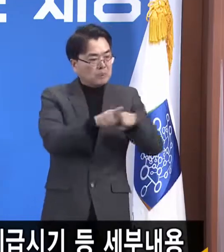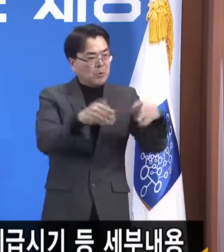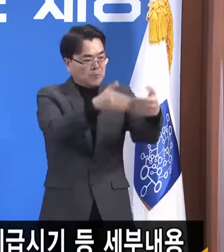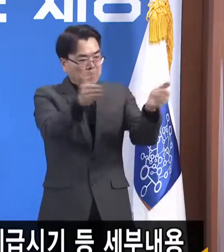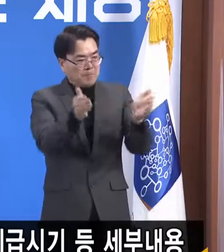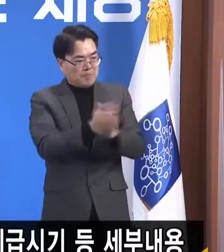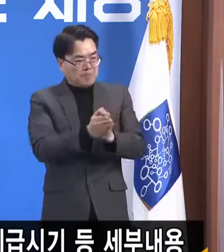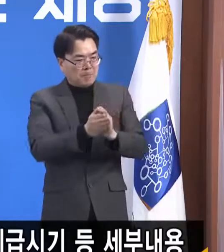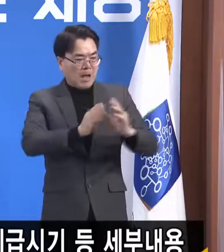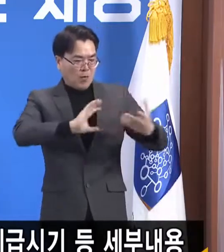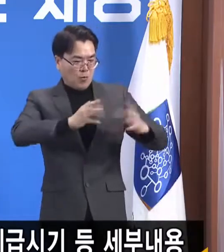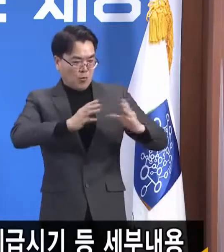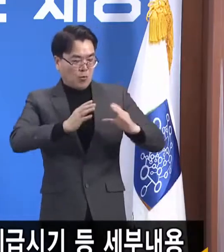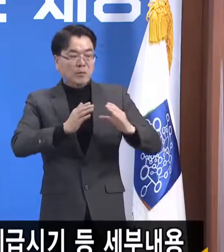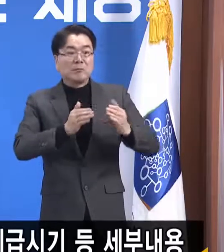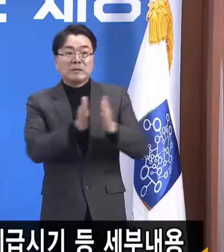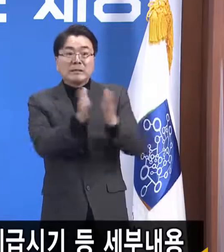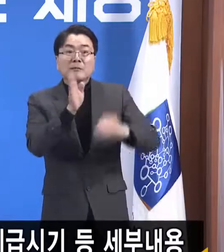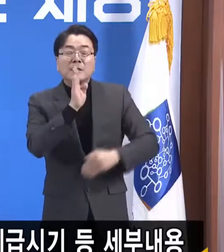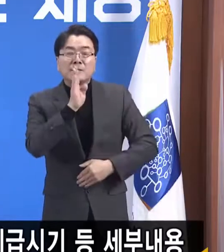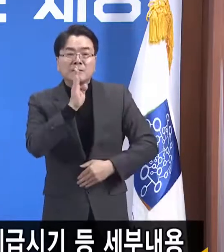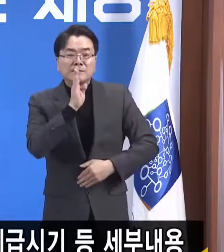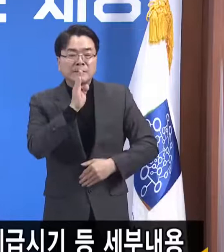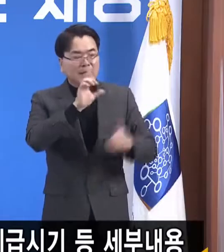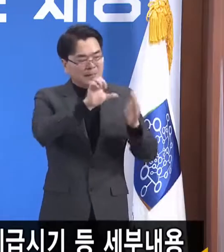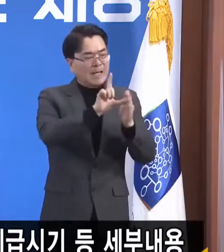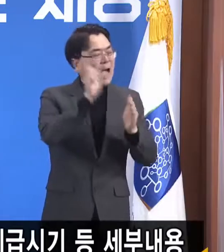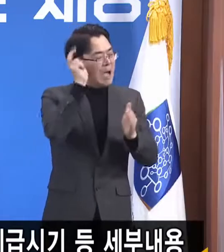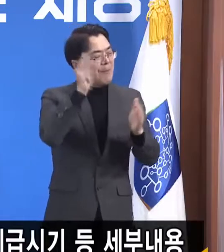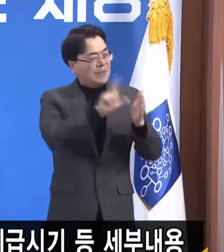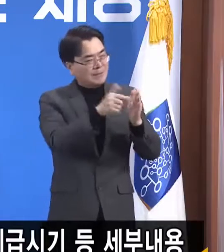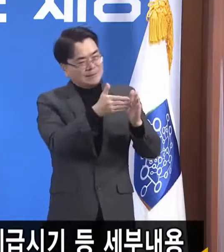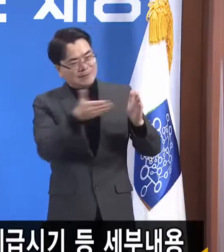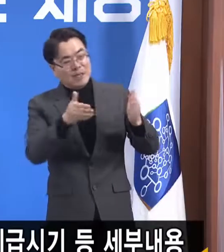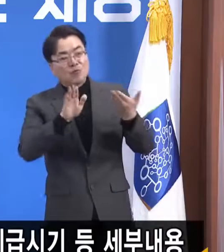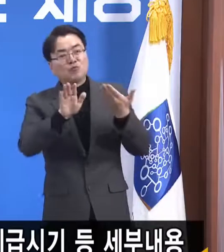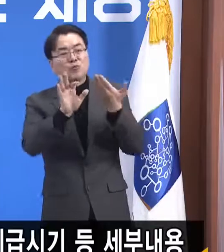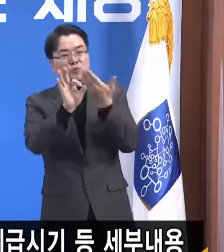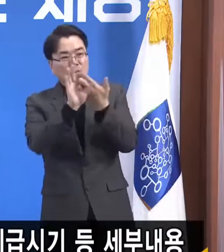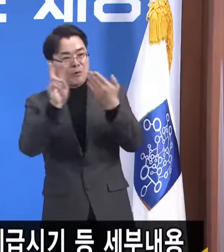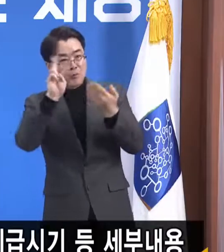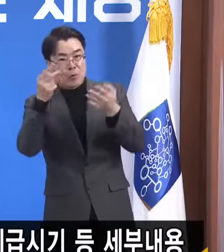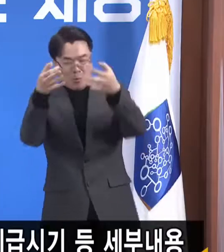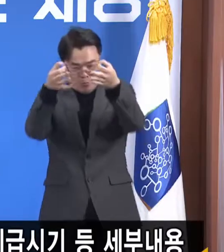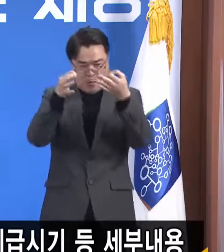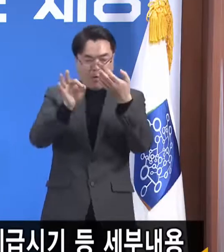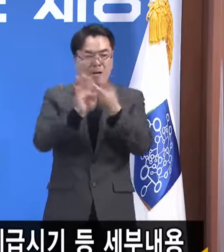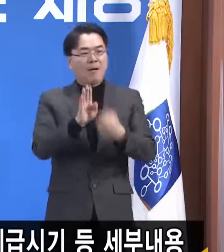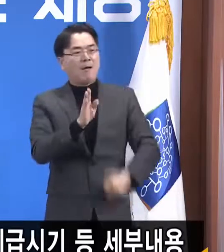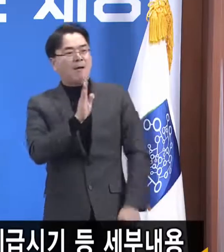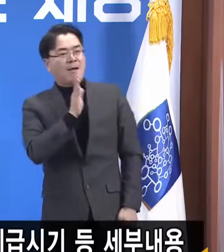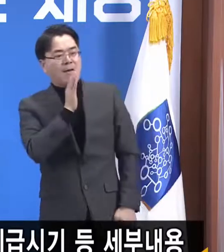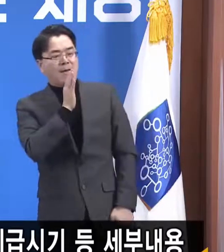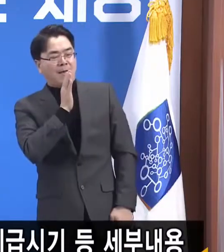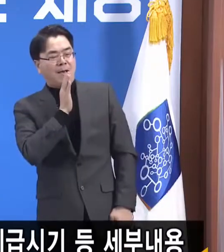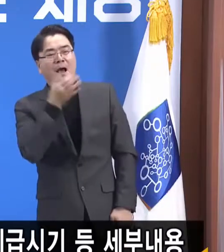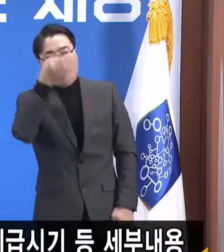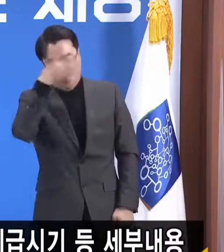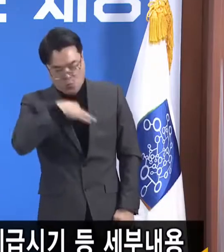시작되는 것 같습니다만 결국 지나보면 명백하게 유용한 정책이었으면 알게 될 겁니다.